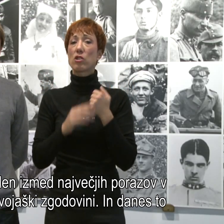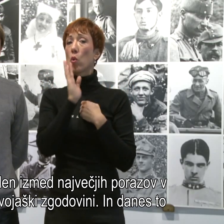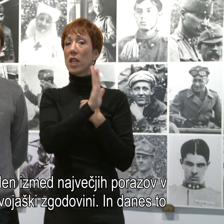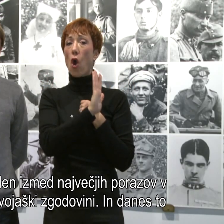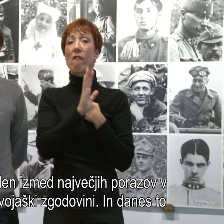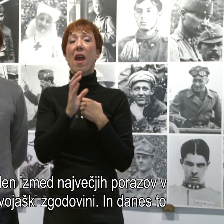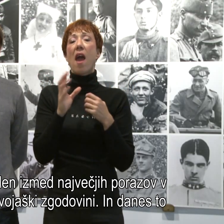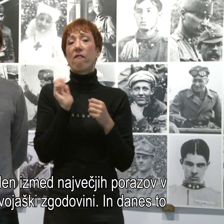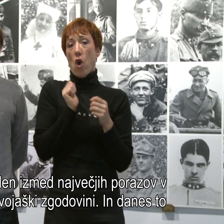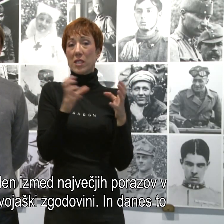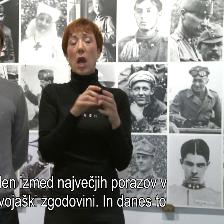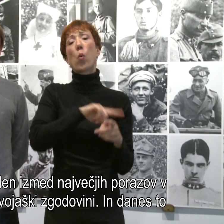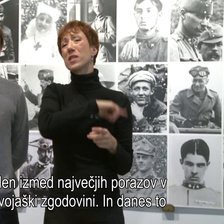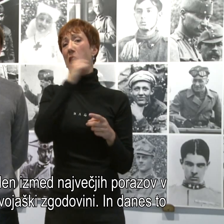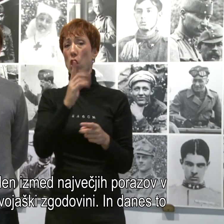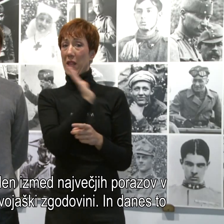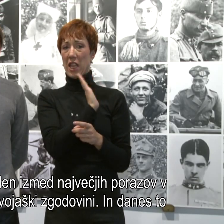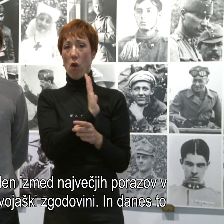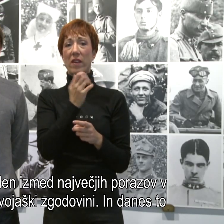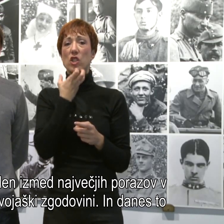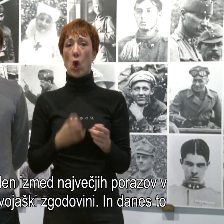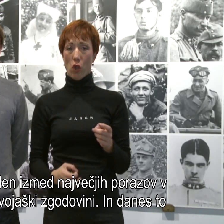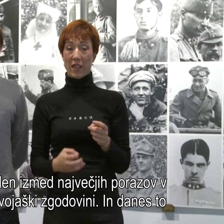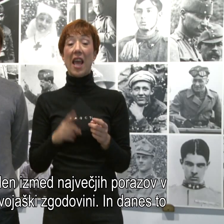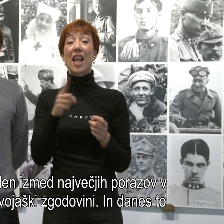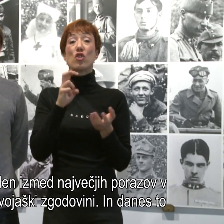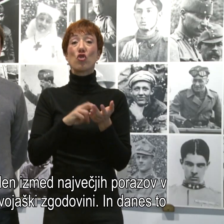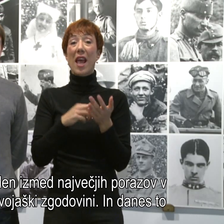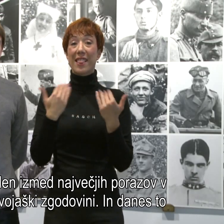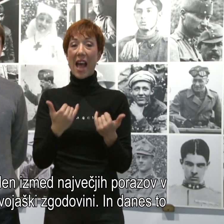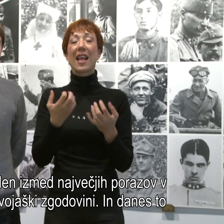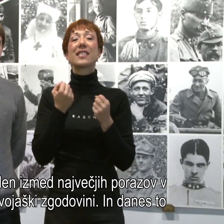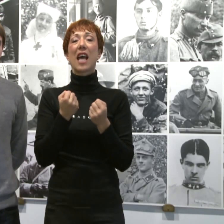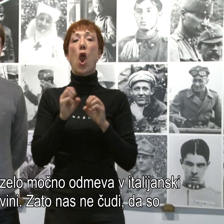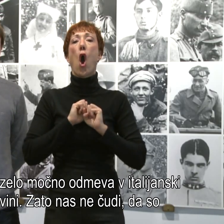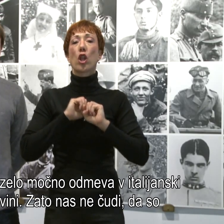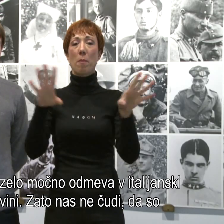in je še danes zelo odmeva v italijanski zgodovini.